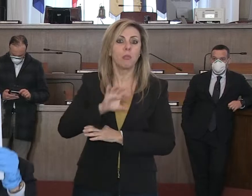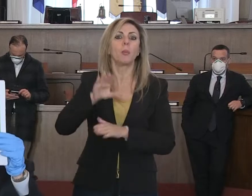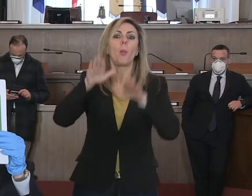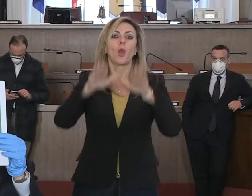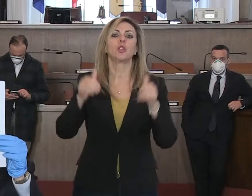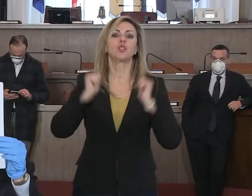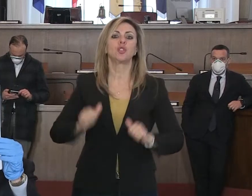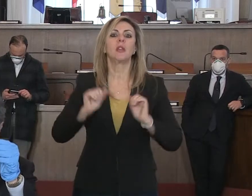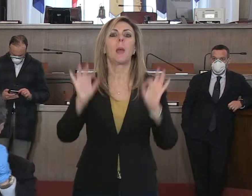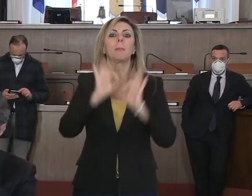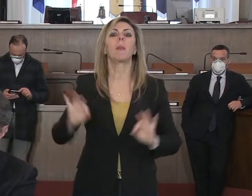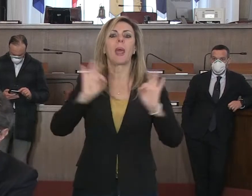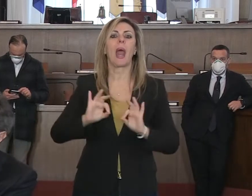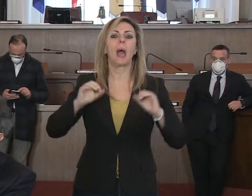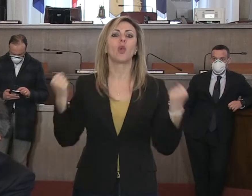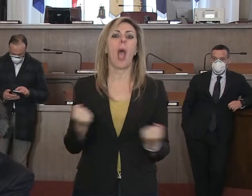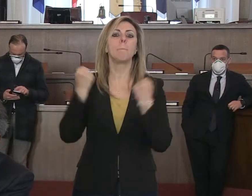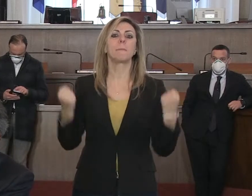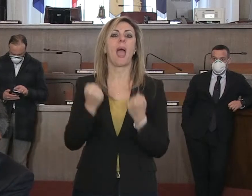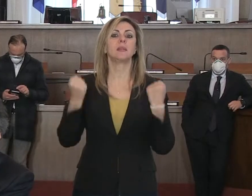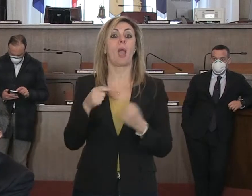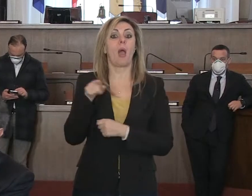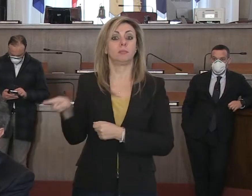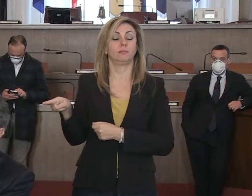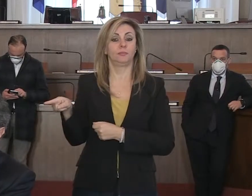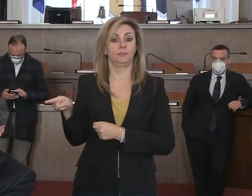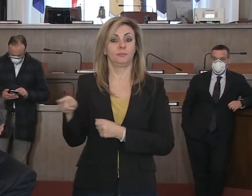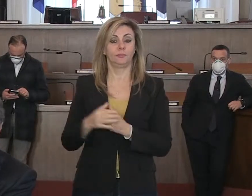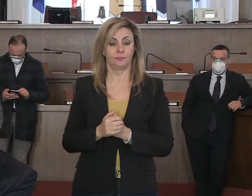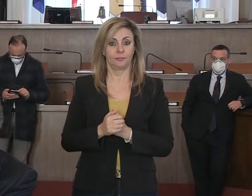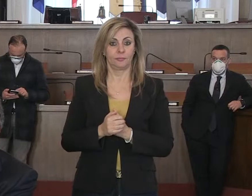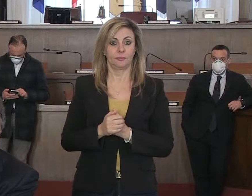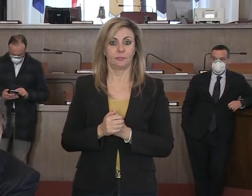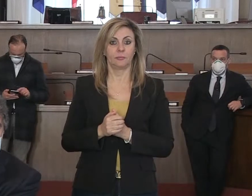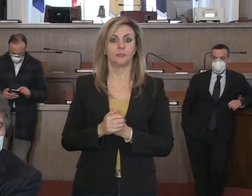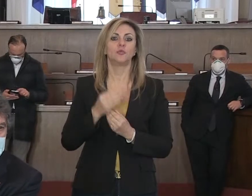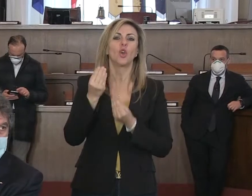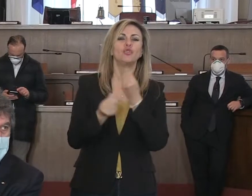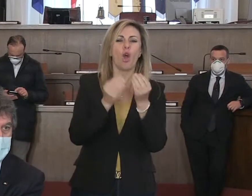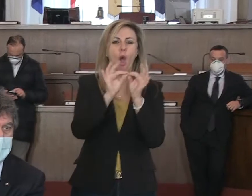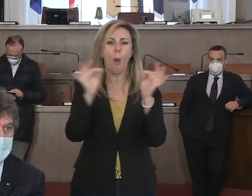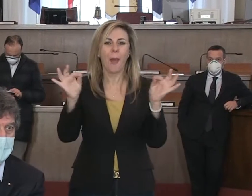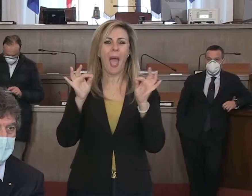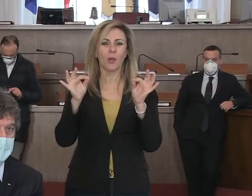preparato anche una campagna che con un gioco di parole